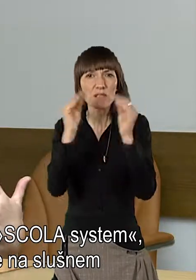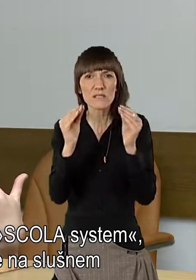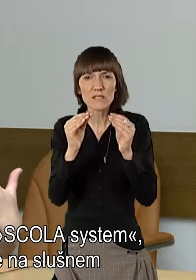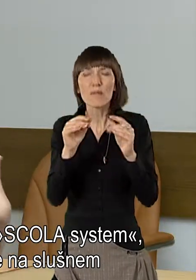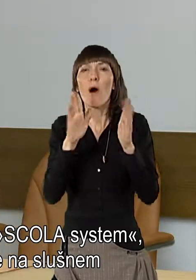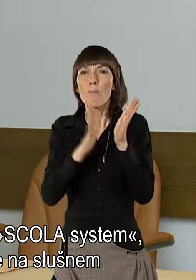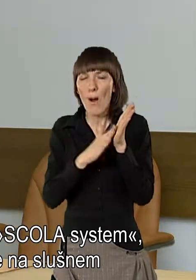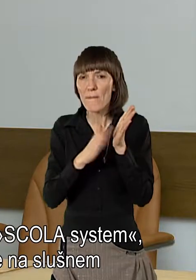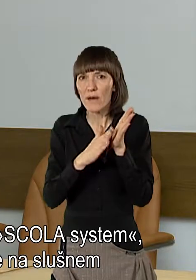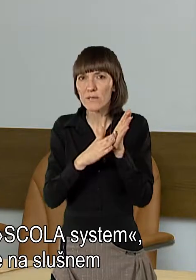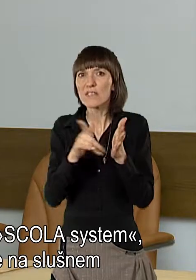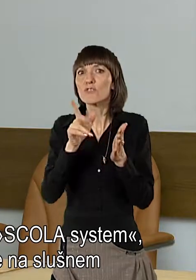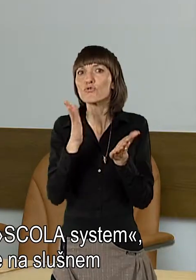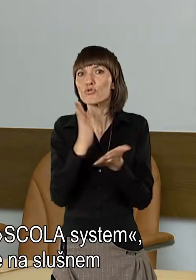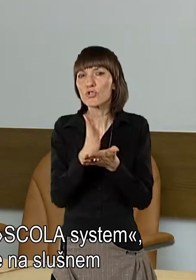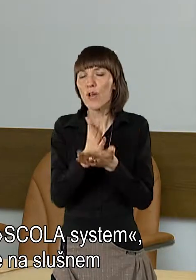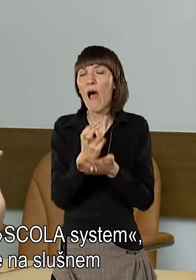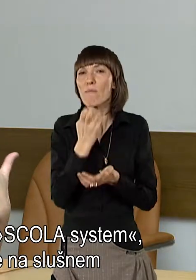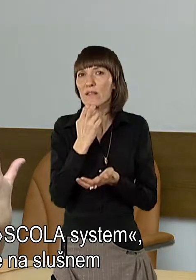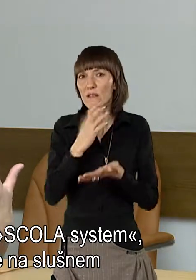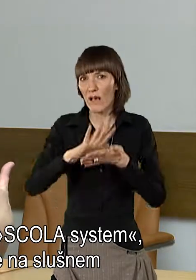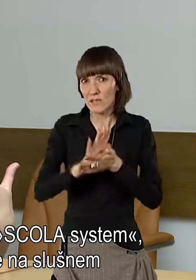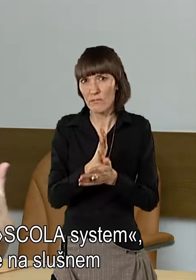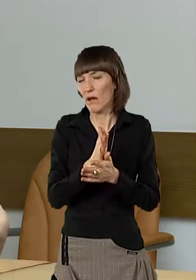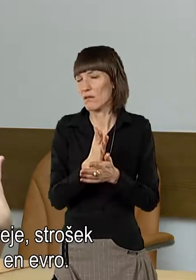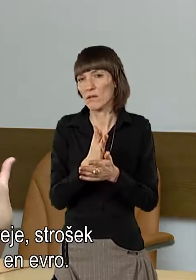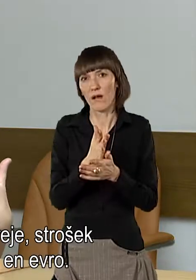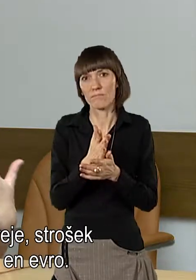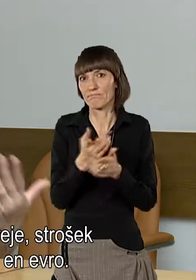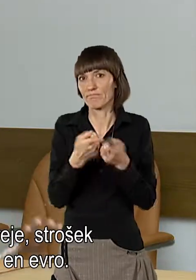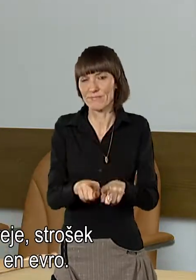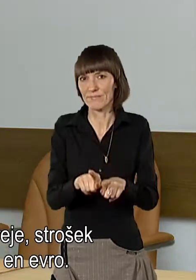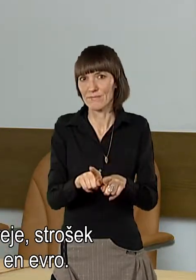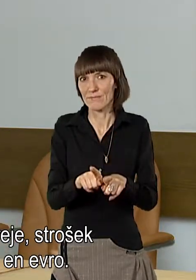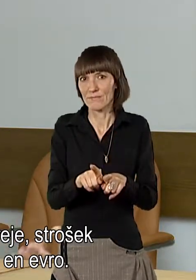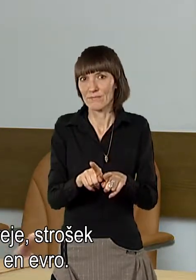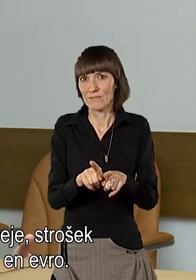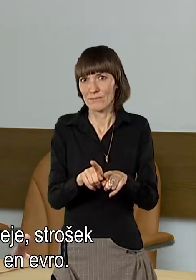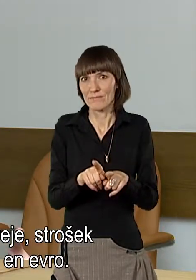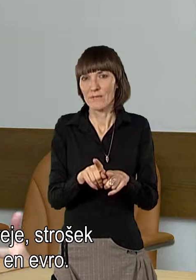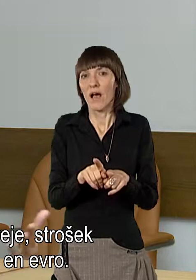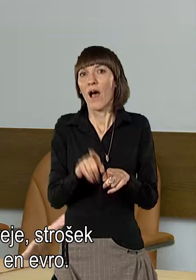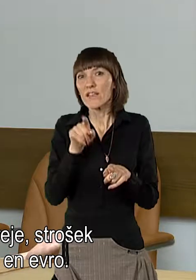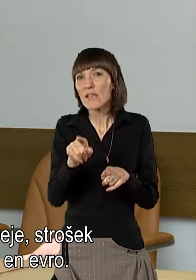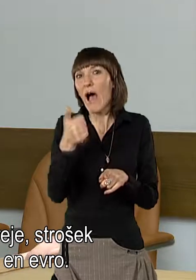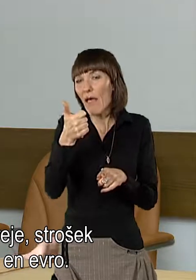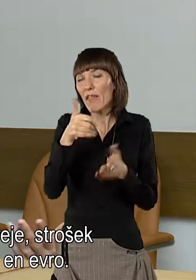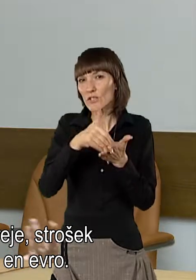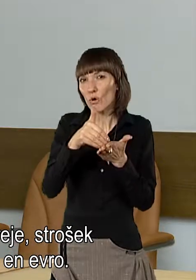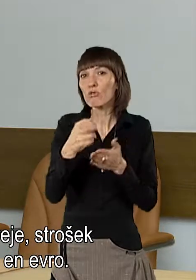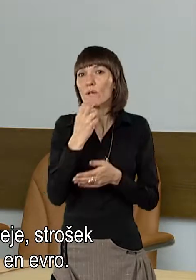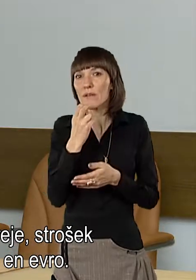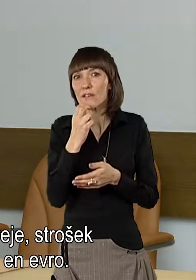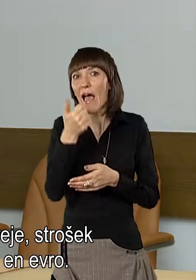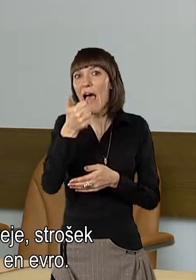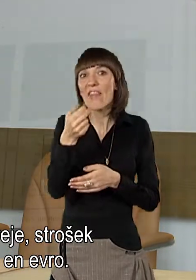pomeni, da se mi strošijo baterije na slušnem aparatu v bistveno hitreje, kot sicer. v bistveno strošje,